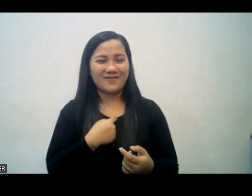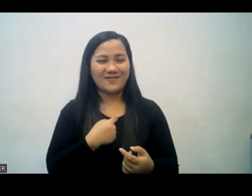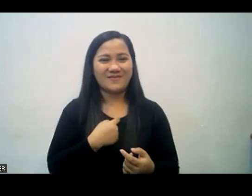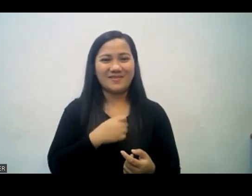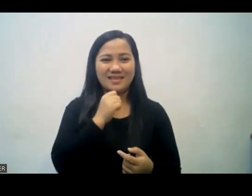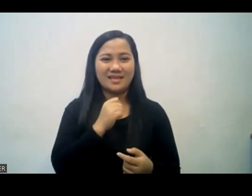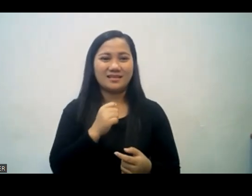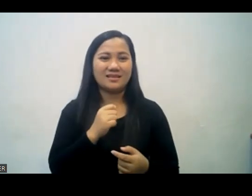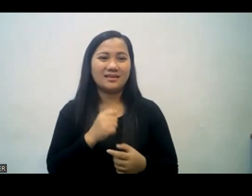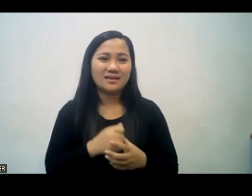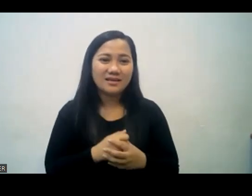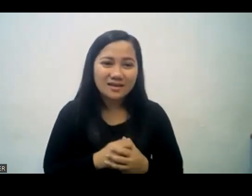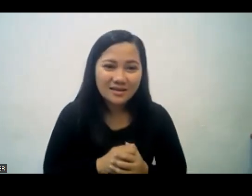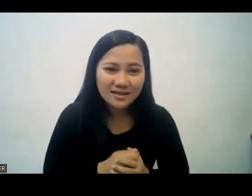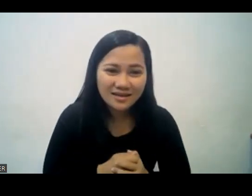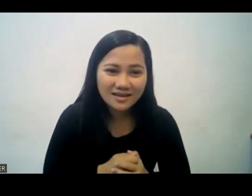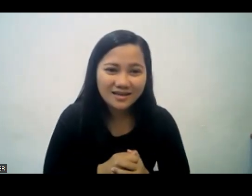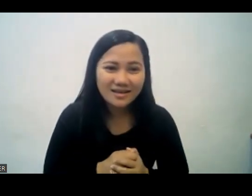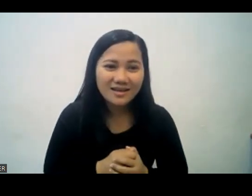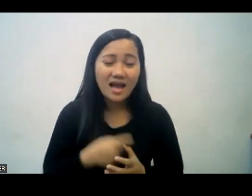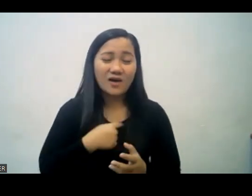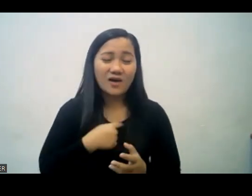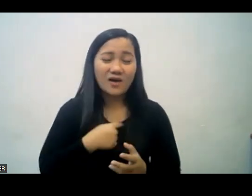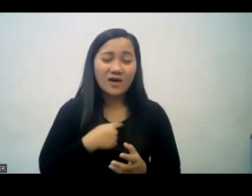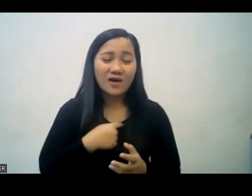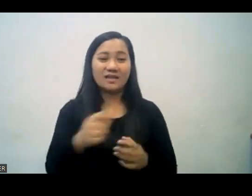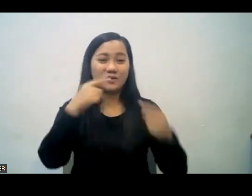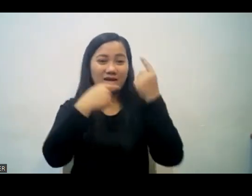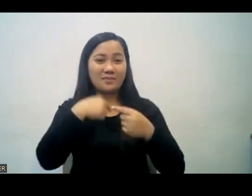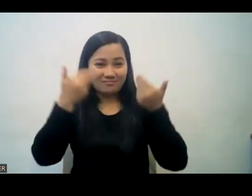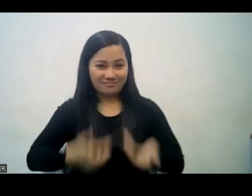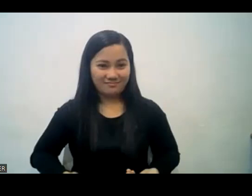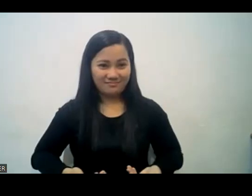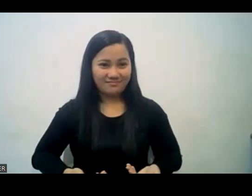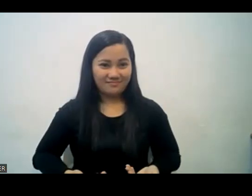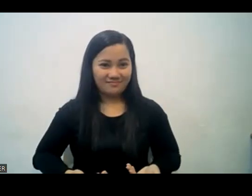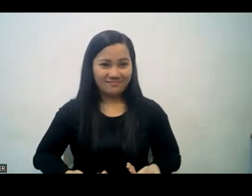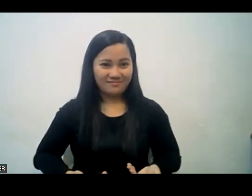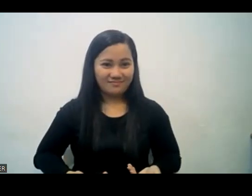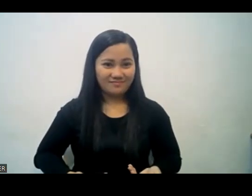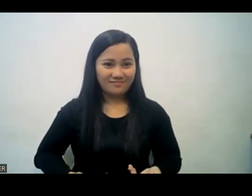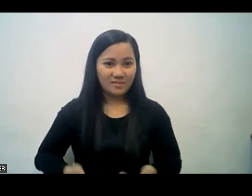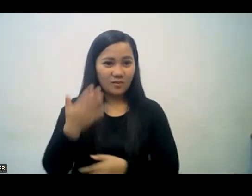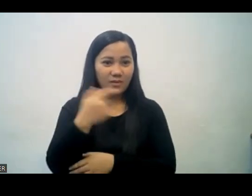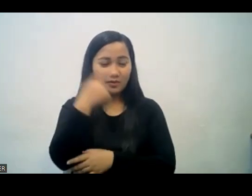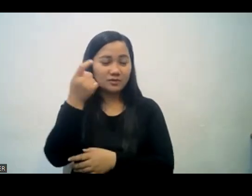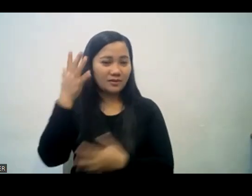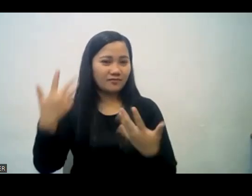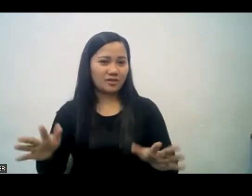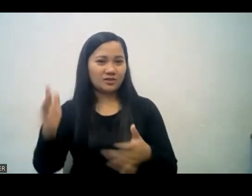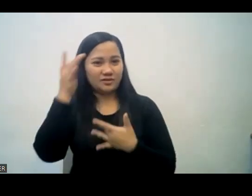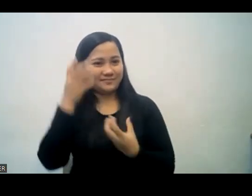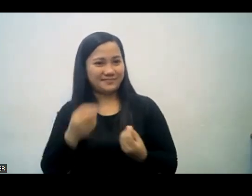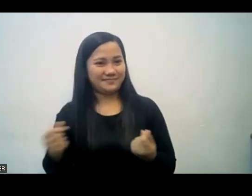body of mine not like i used to be do you hear what i'm saying god has healed me he healed me